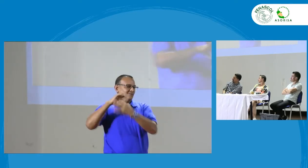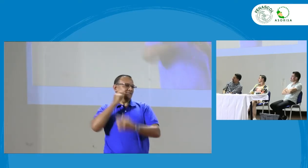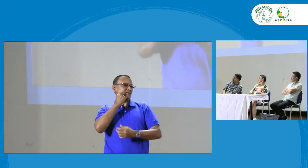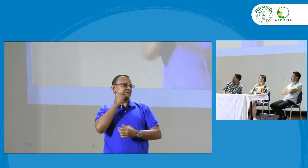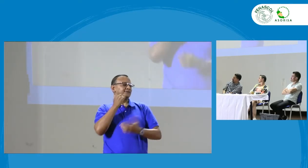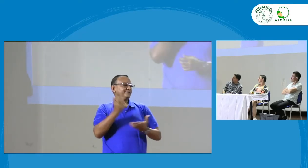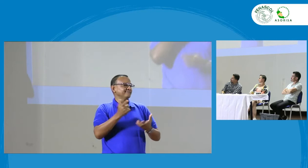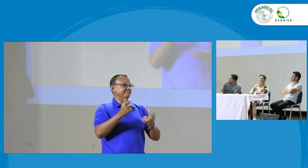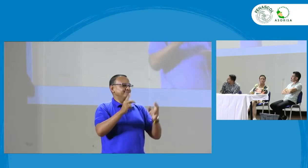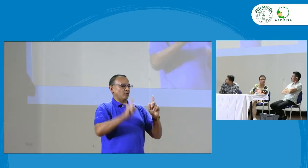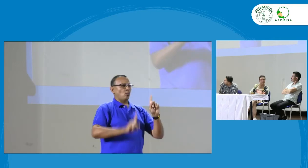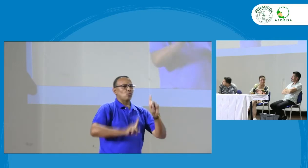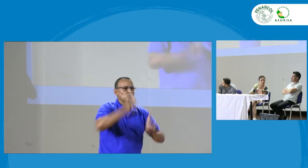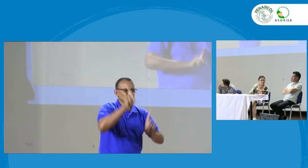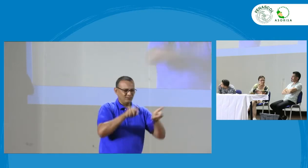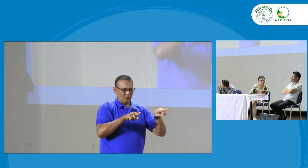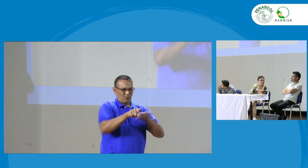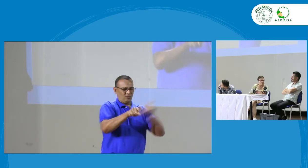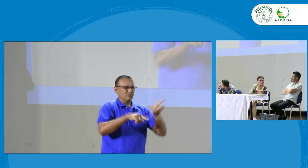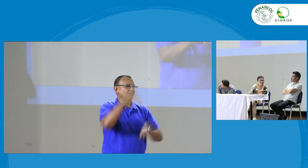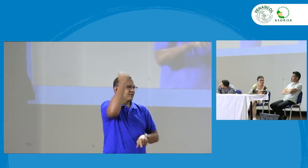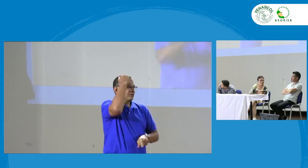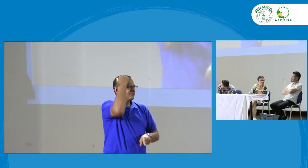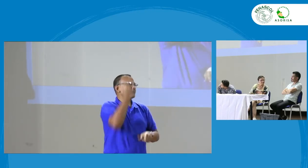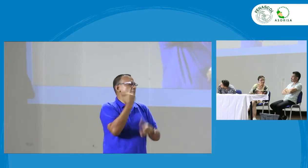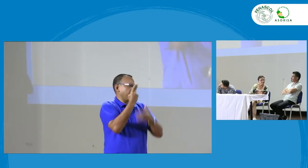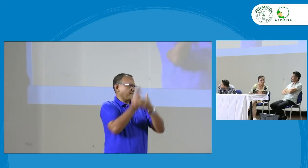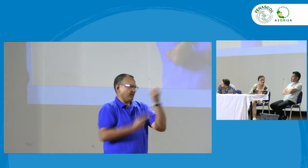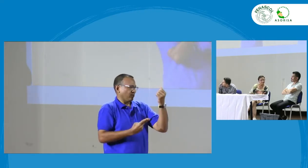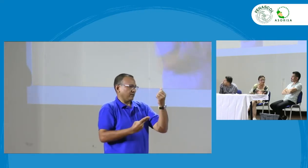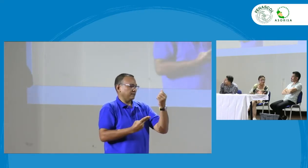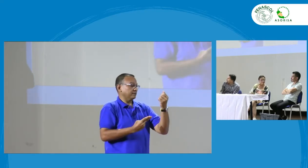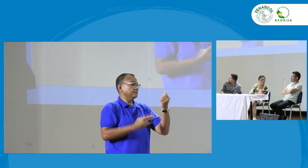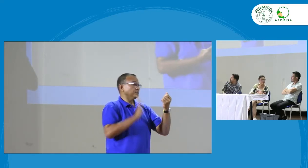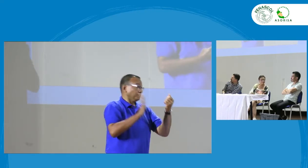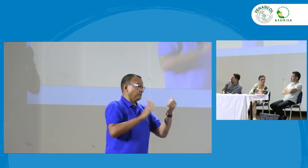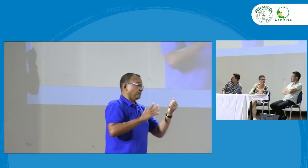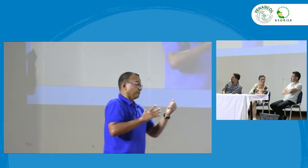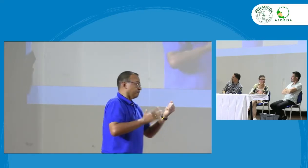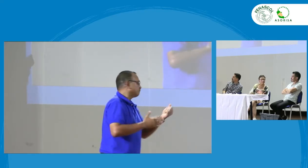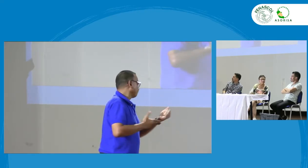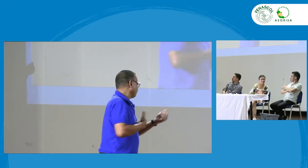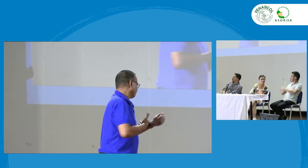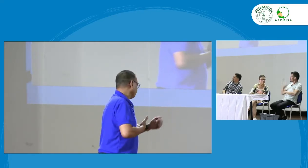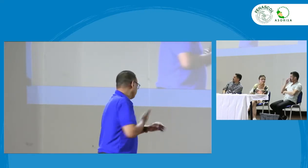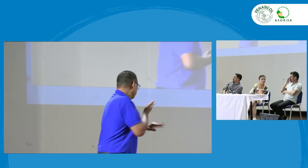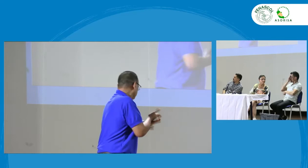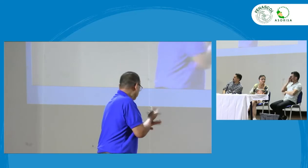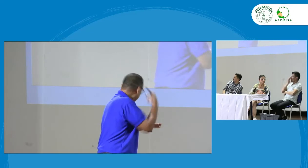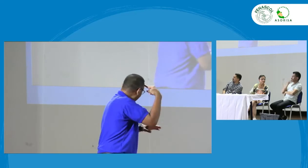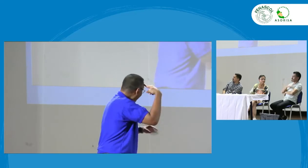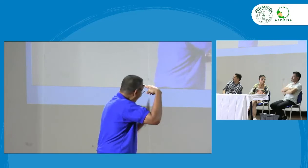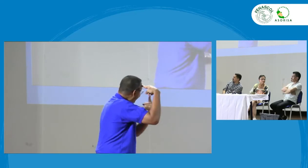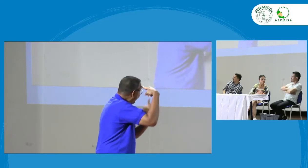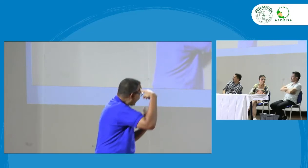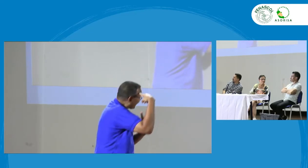pues dejándome guiar por lo de Sandra lo que mencionaba ella con respecto al tema de docente bilingüe